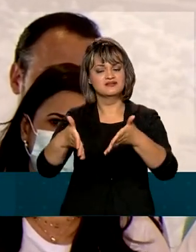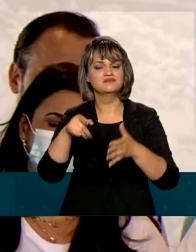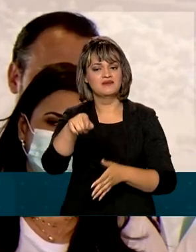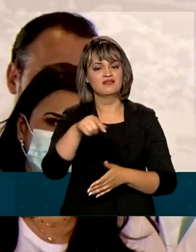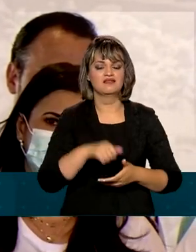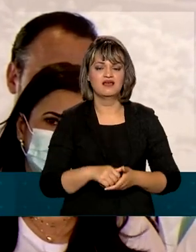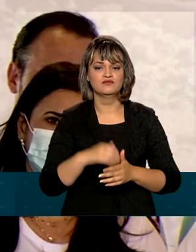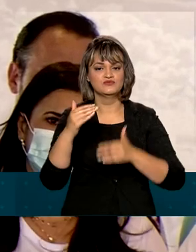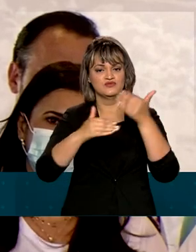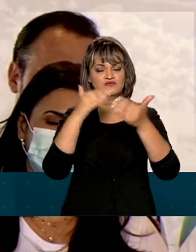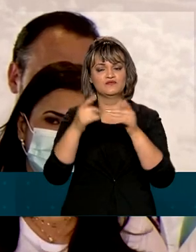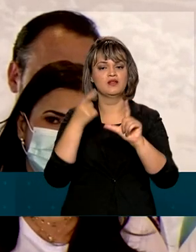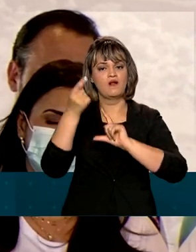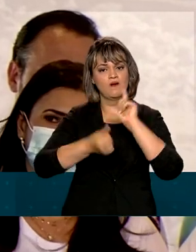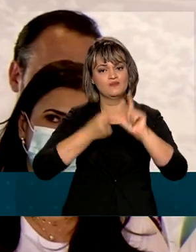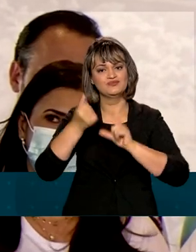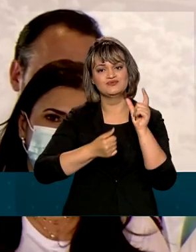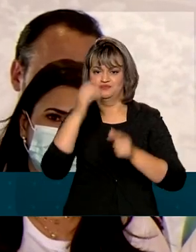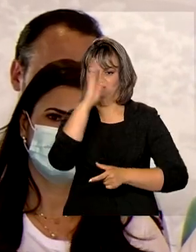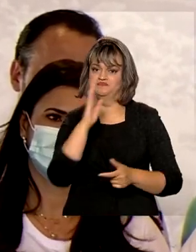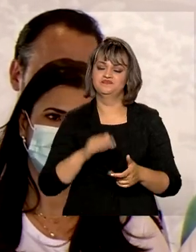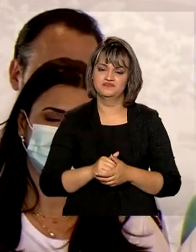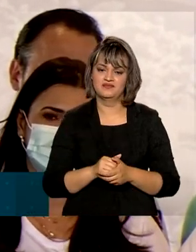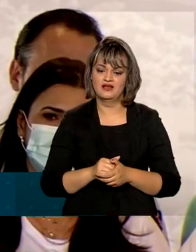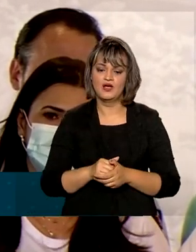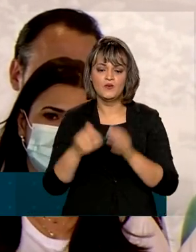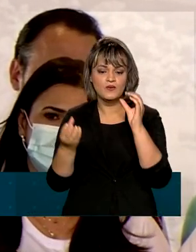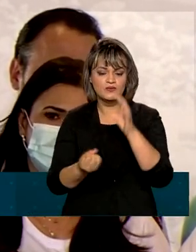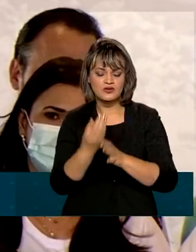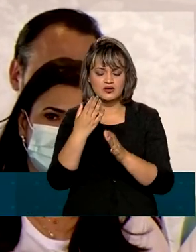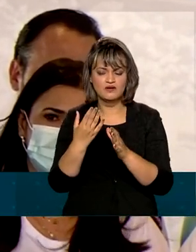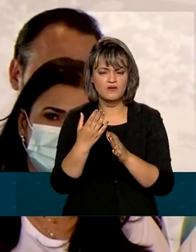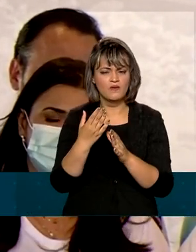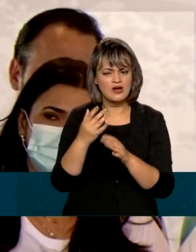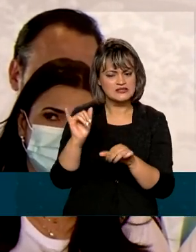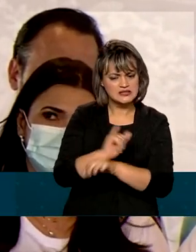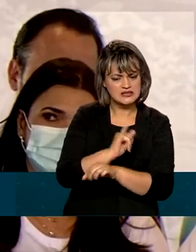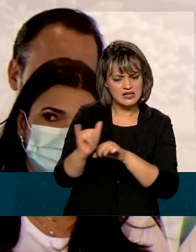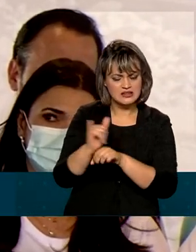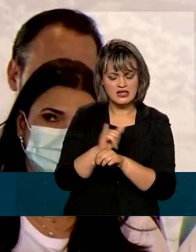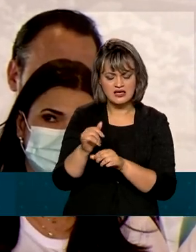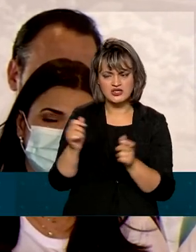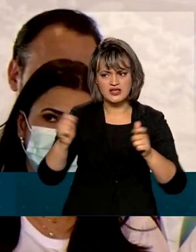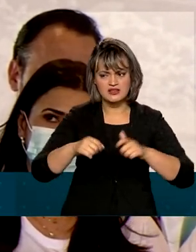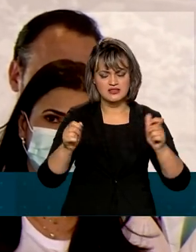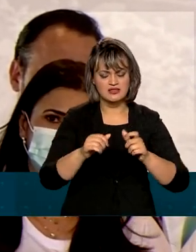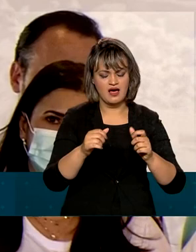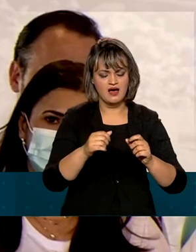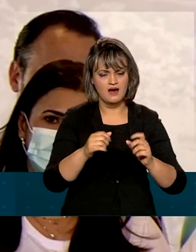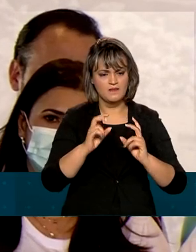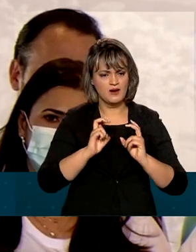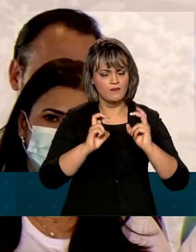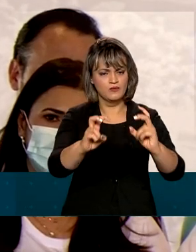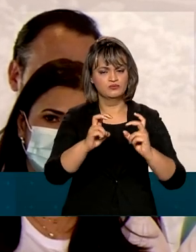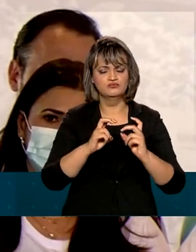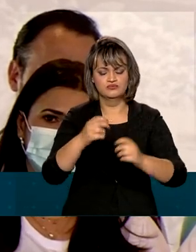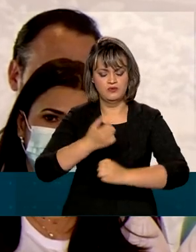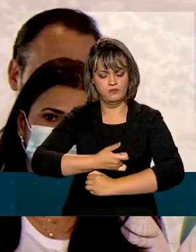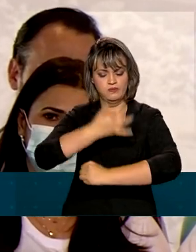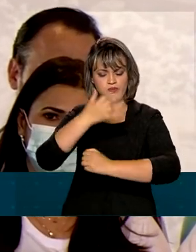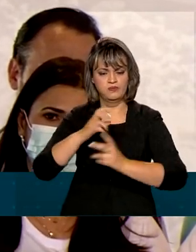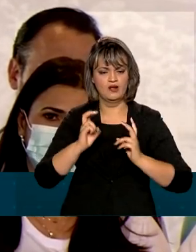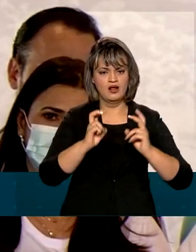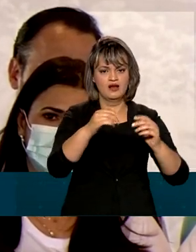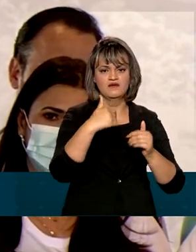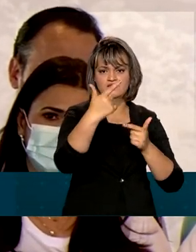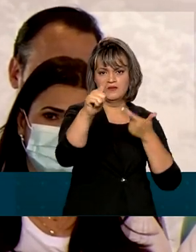para o desenvolvimento logístico do Brasil. Ao criar um corredor alternativo para o escoamento de grãos do Centro-Oeste, a